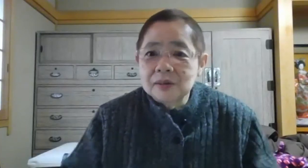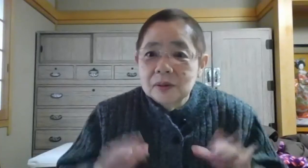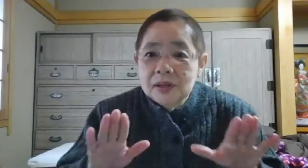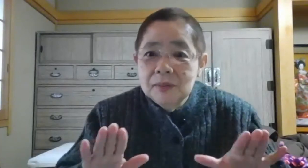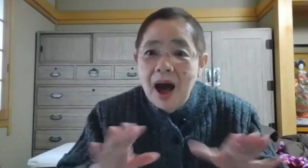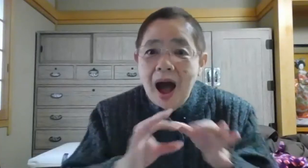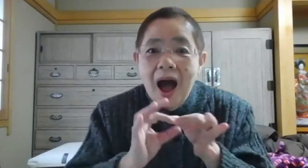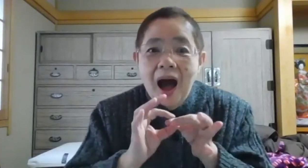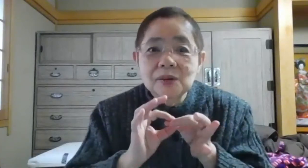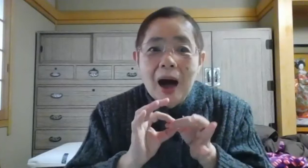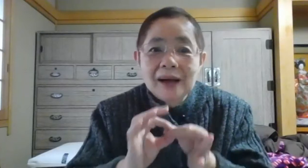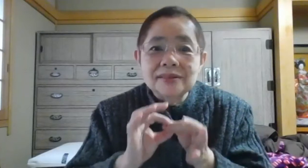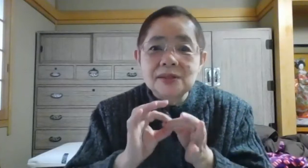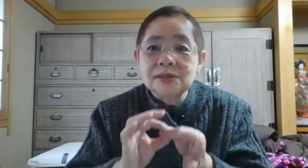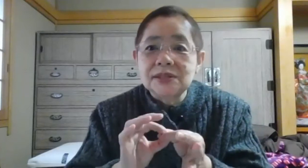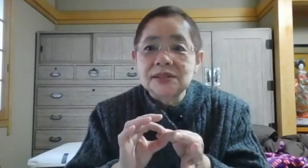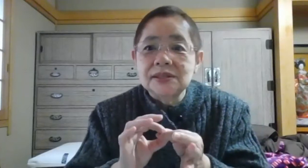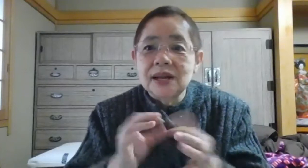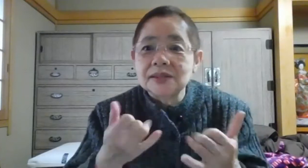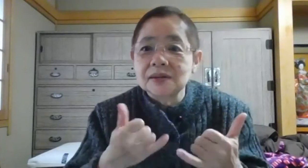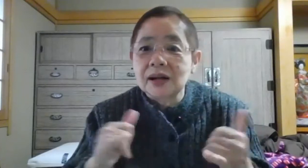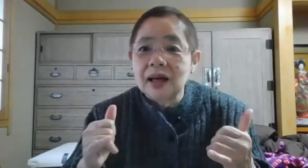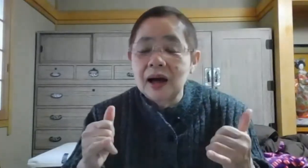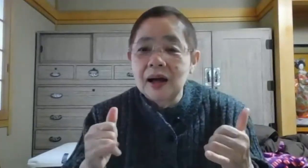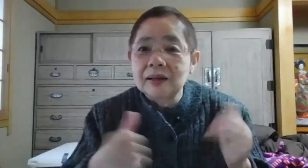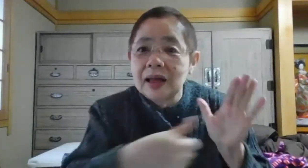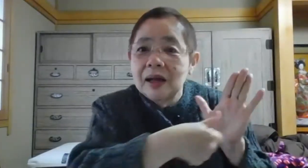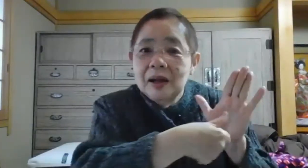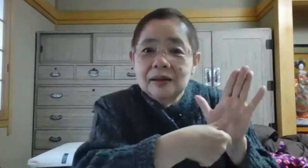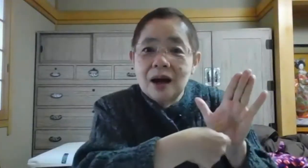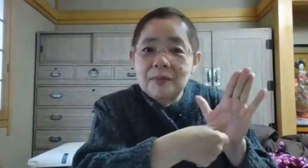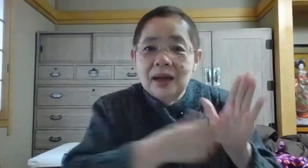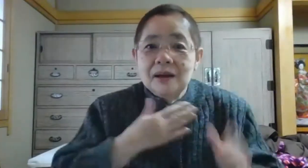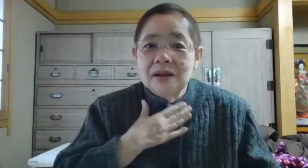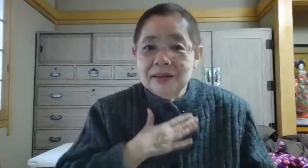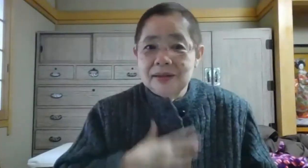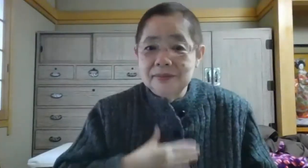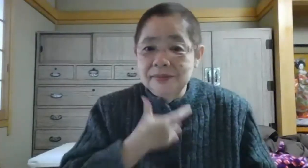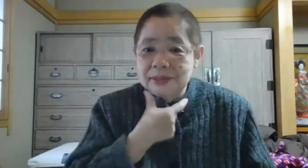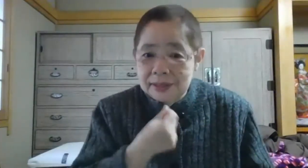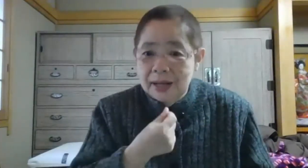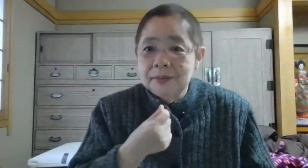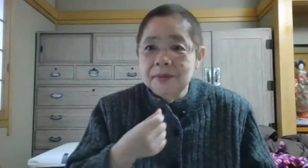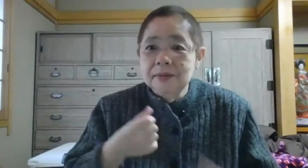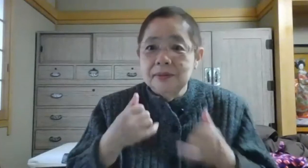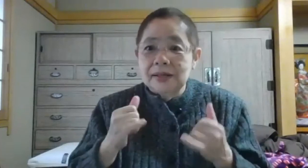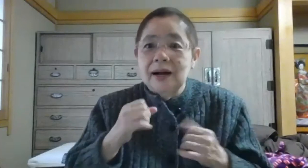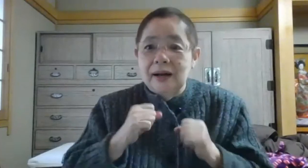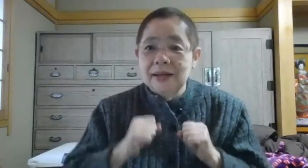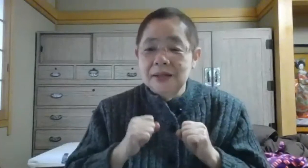今アクセスしてらっしゃる方で名前知りたいという方がいらっしゃ